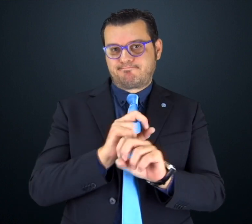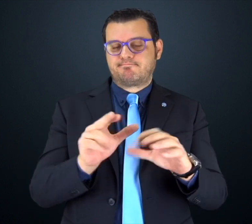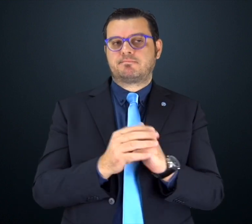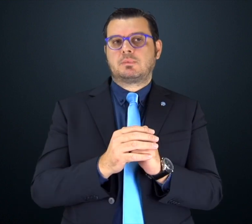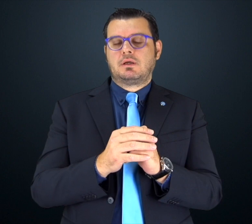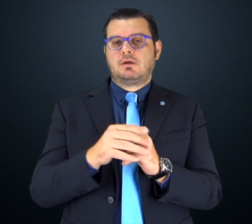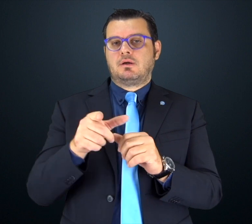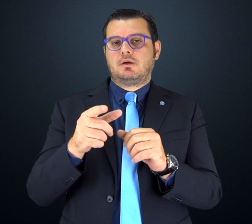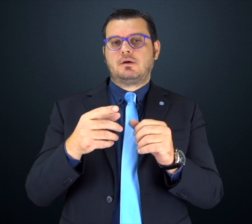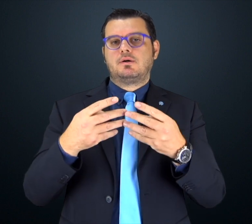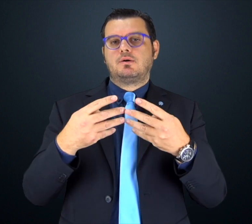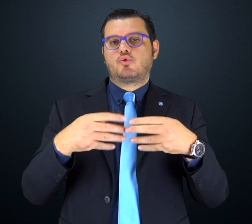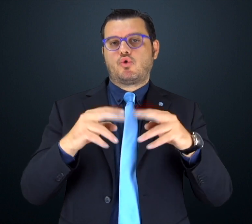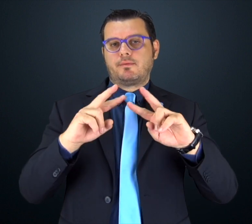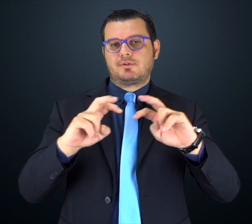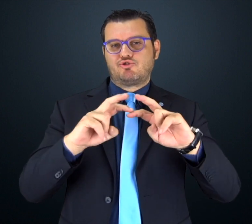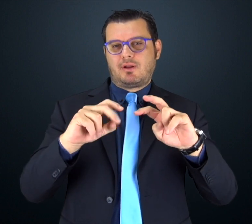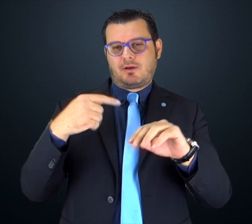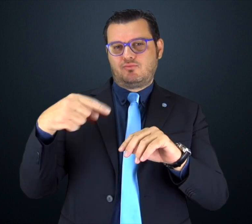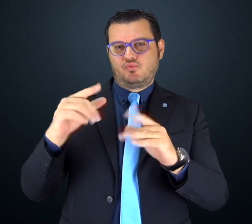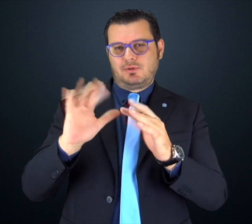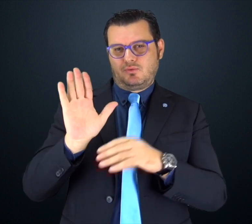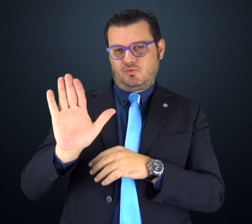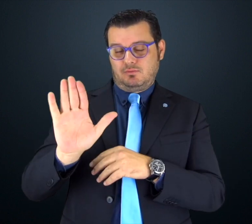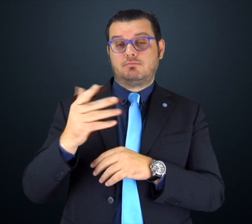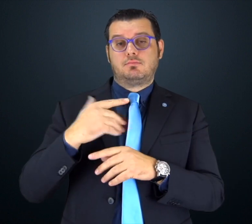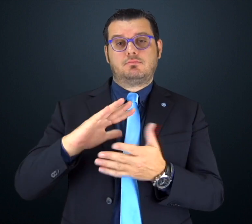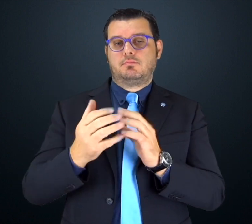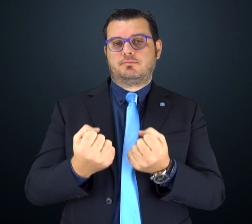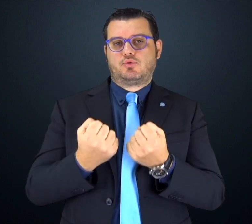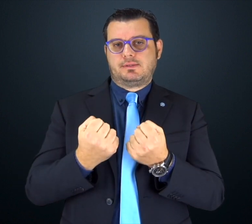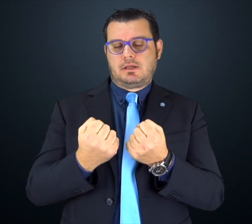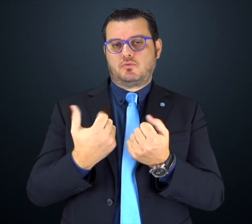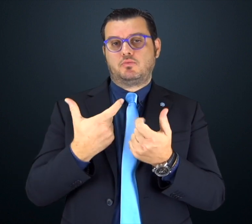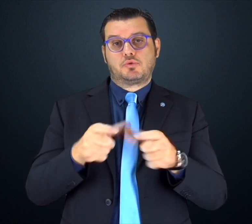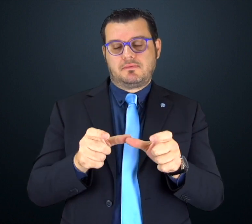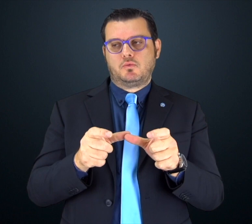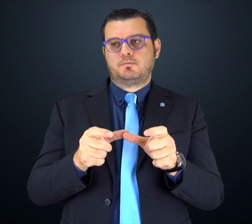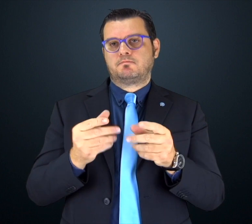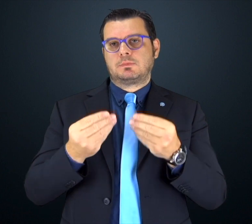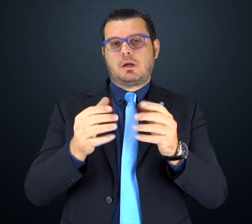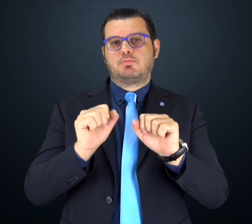ad esempio cercare una notizia digitando una parola o attraverso tag e categorie, ossia per argomento.